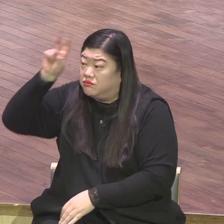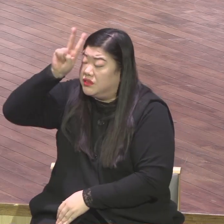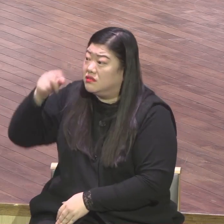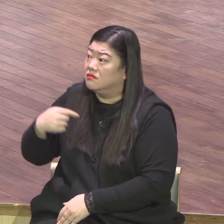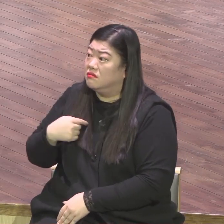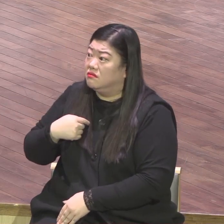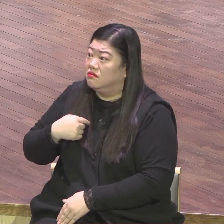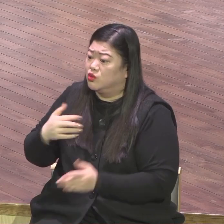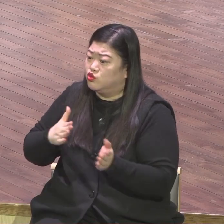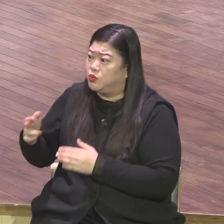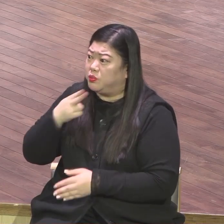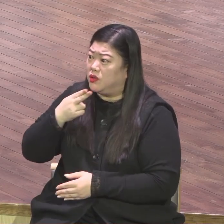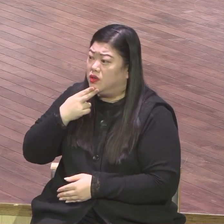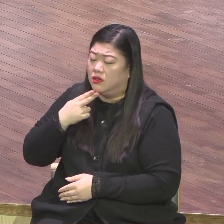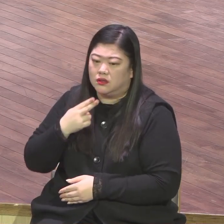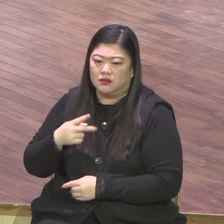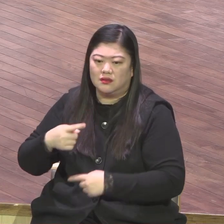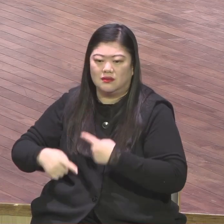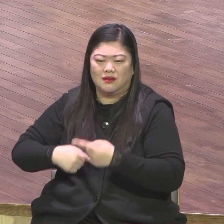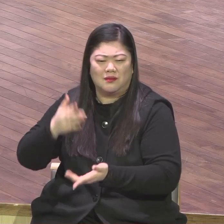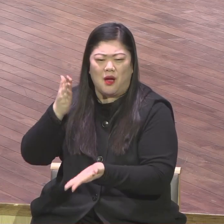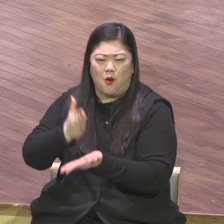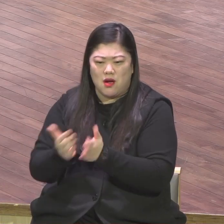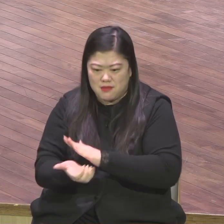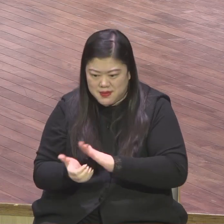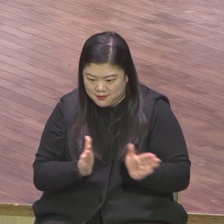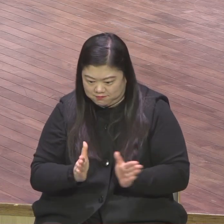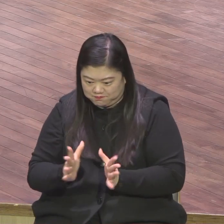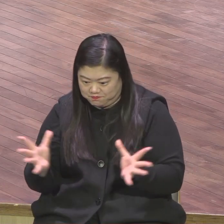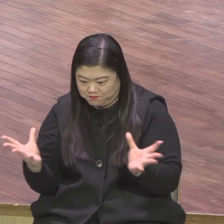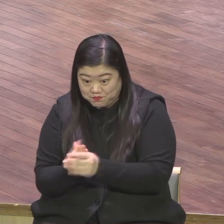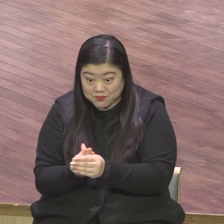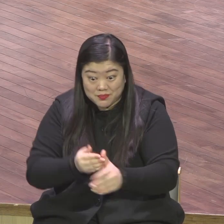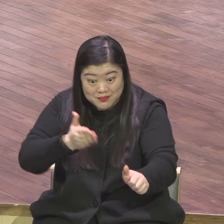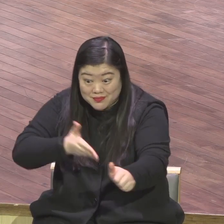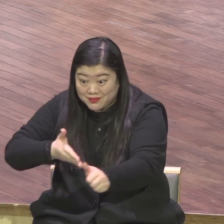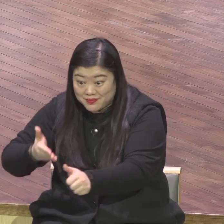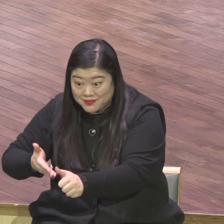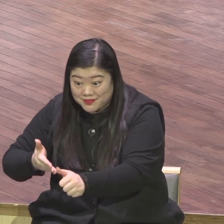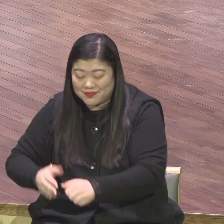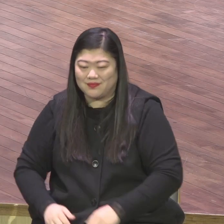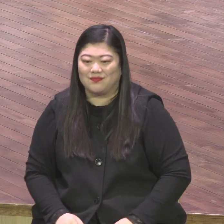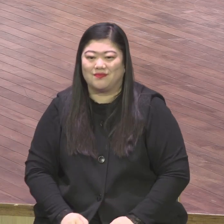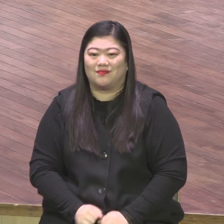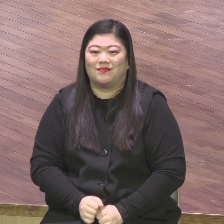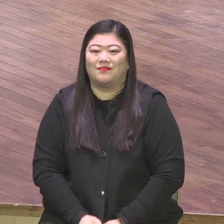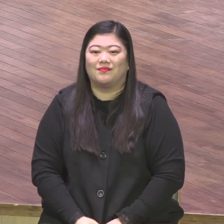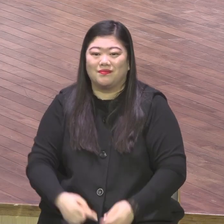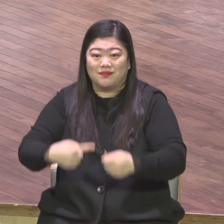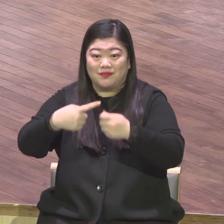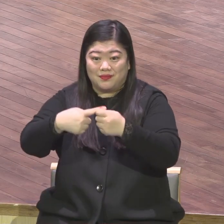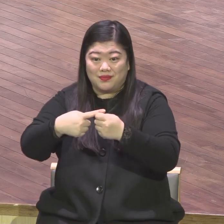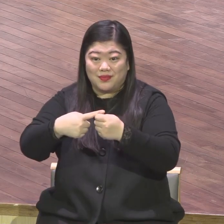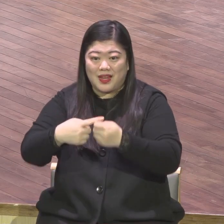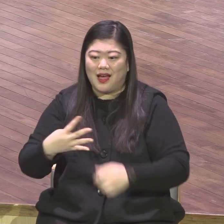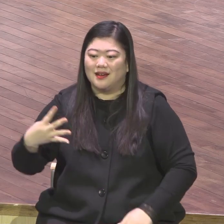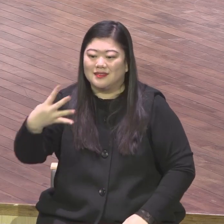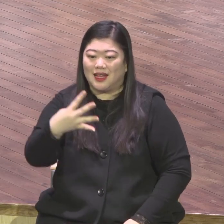보금화에 주역으로 소임받으시기를 제모로 축복합니다 그럼 첫째로 사천망대 운동입니다 자 11절